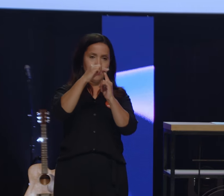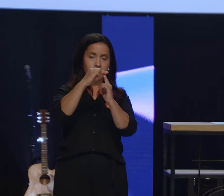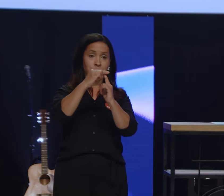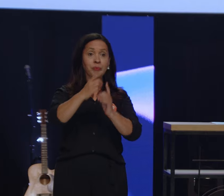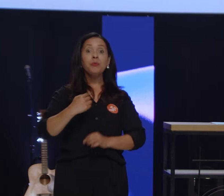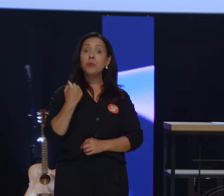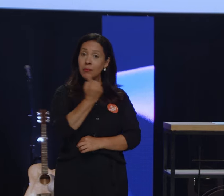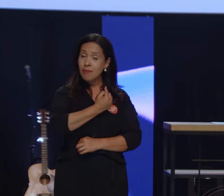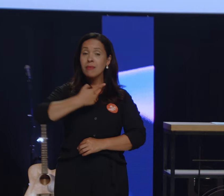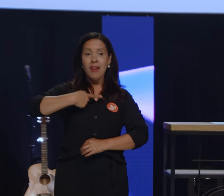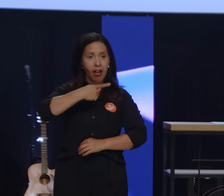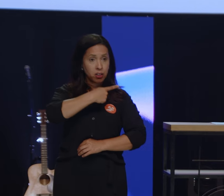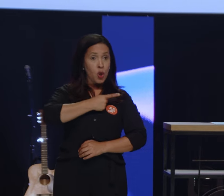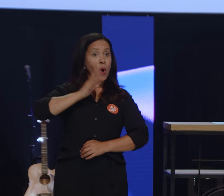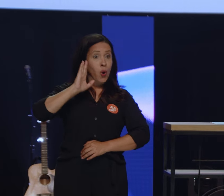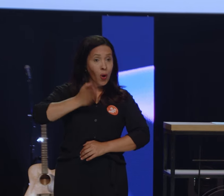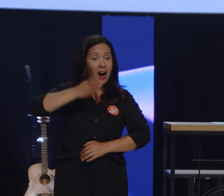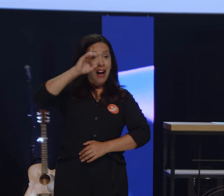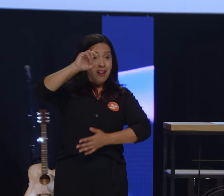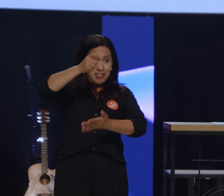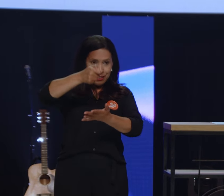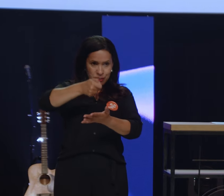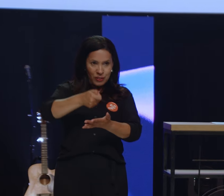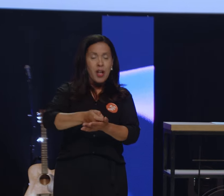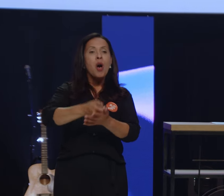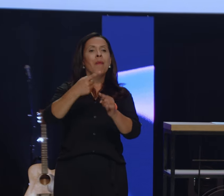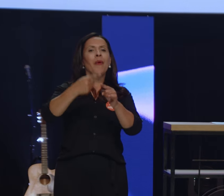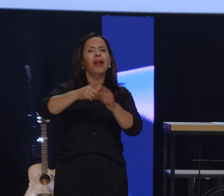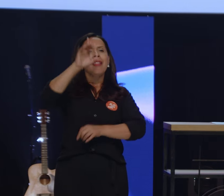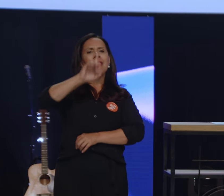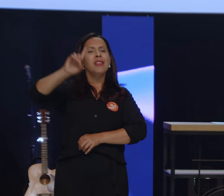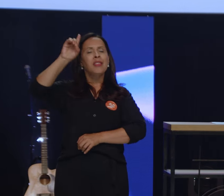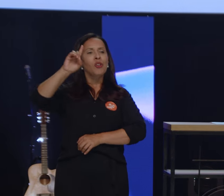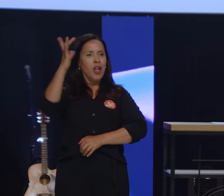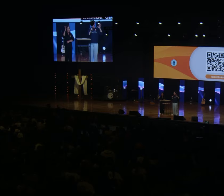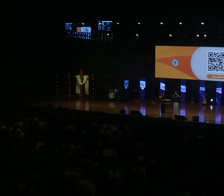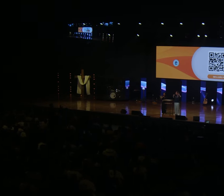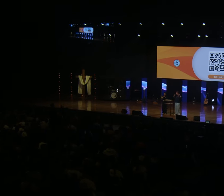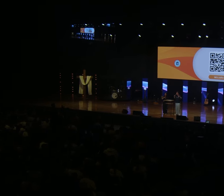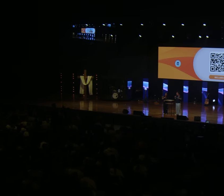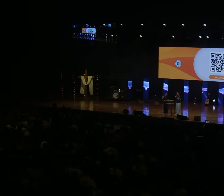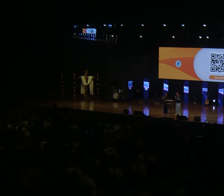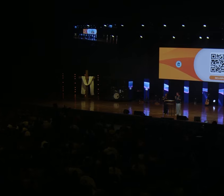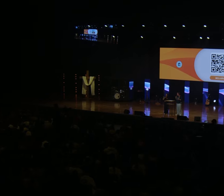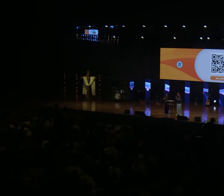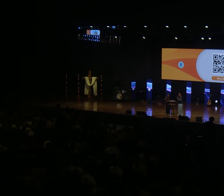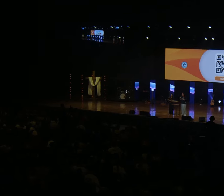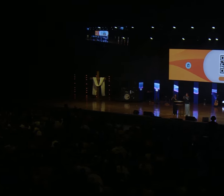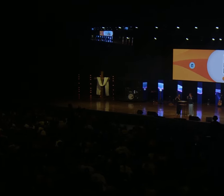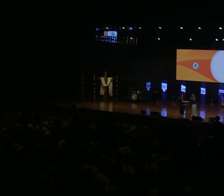pastores já decidiram, já têm essa visão vindas do céu, de que nós seremos uma igreja completamente inclusiva.